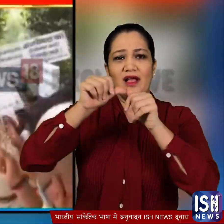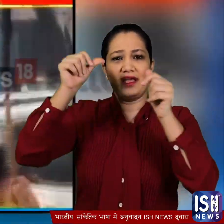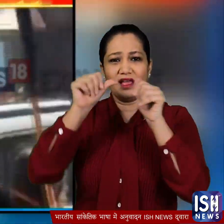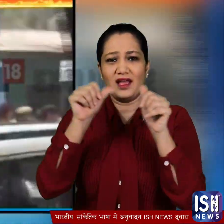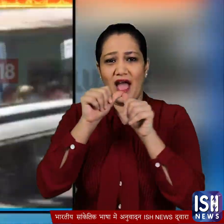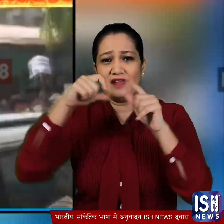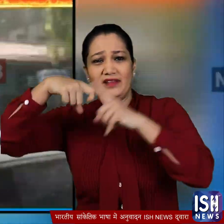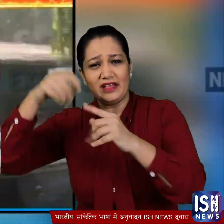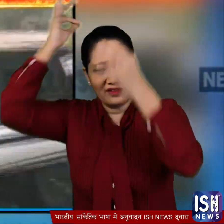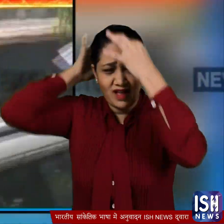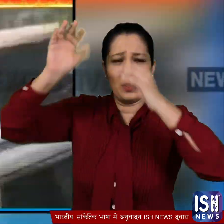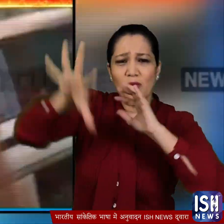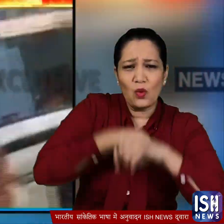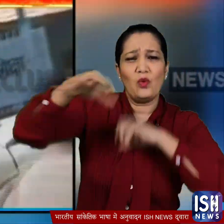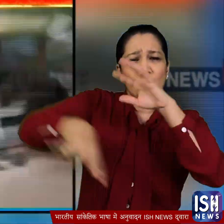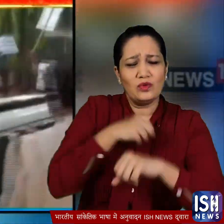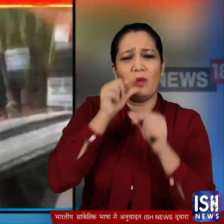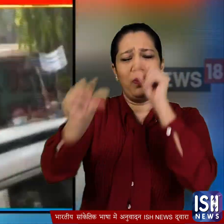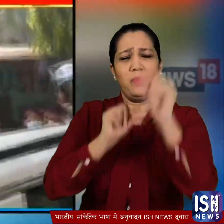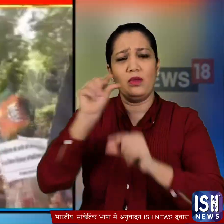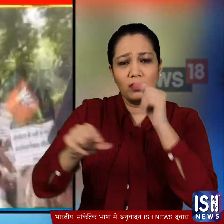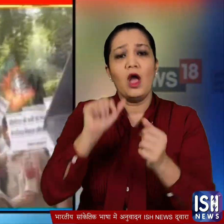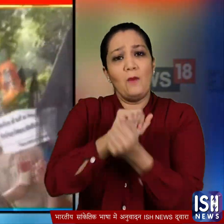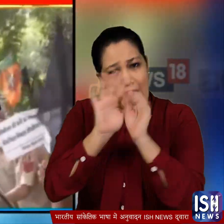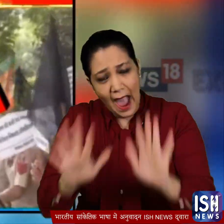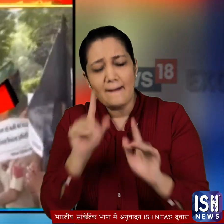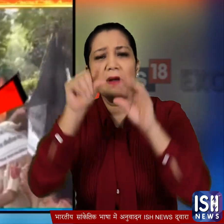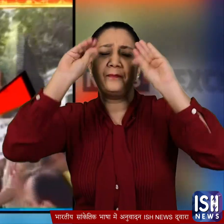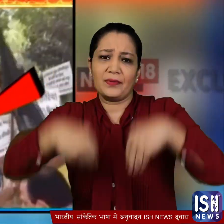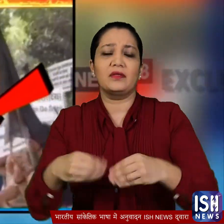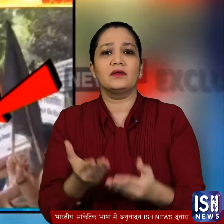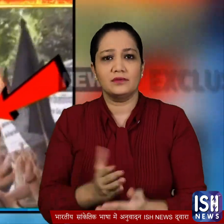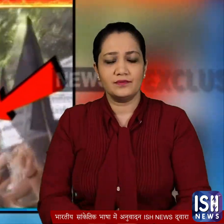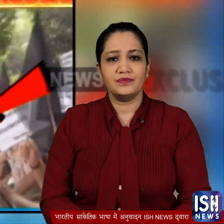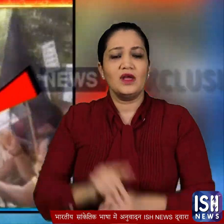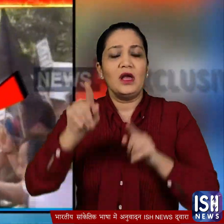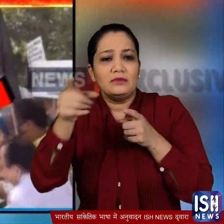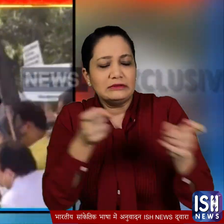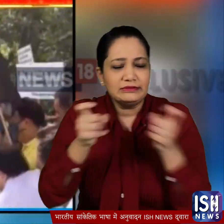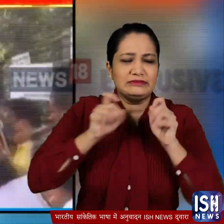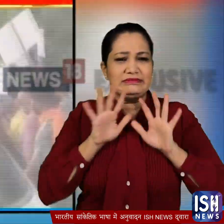पुलिस वाले वहाँ थे जरूर लेकिन उनकी गिनती जादा नहीं थी इसलिए वो किसी तरह प्रदर्शन कारियों को धगेलने की कोशिश करने लगे